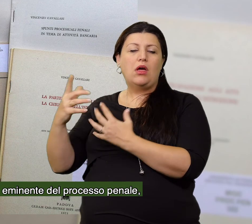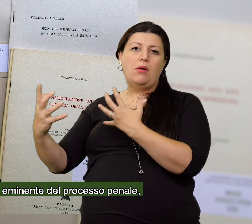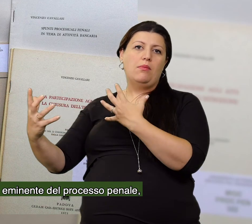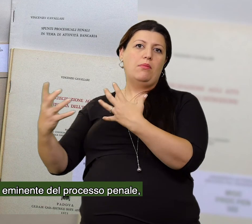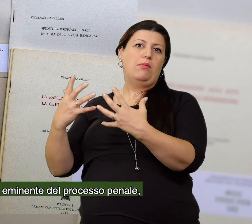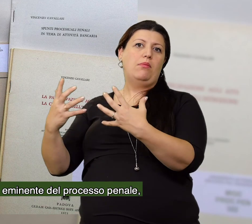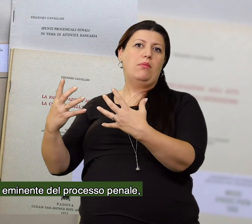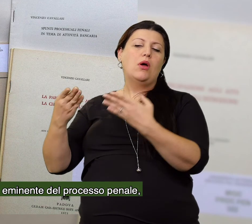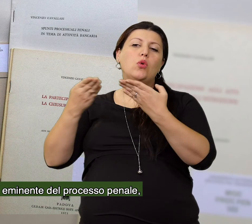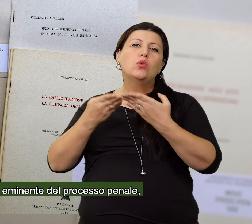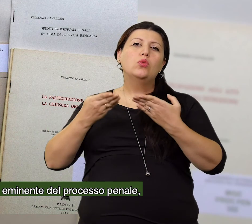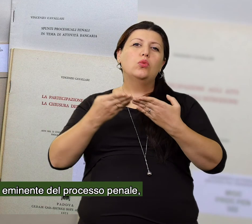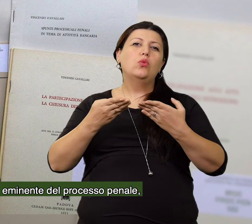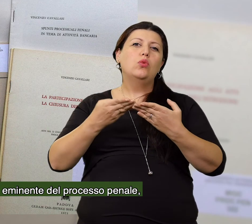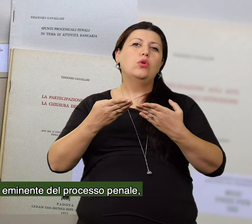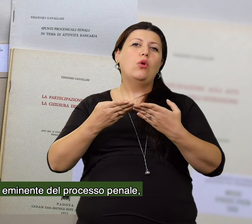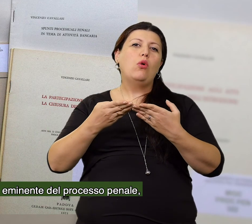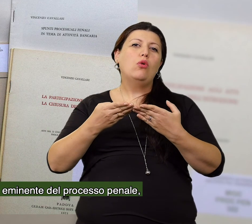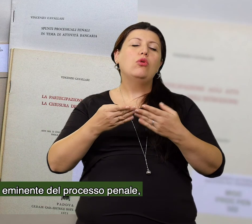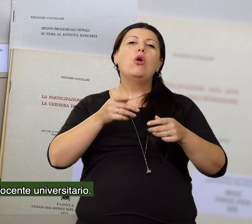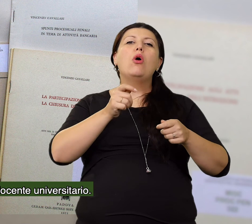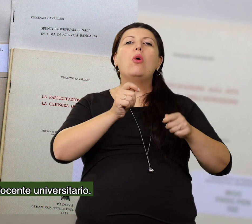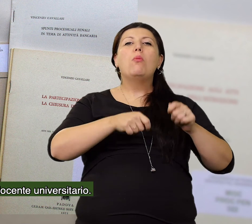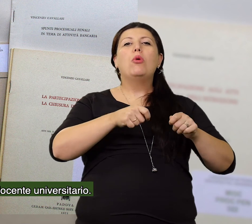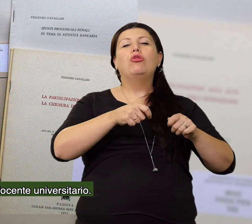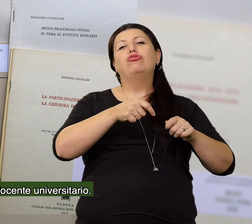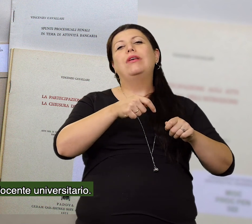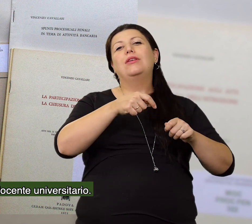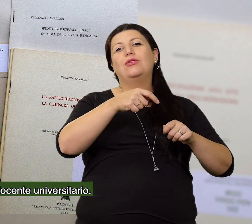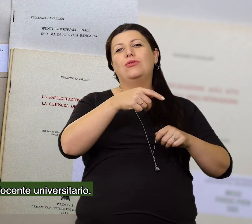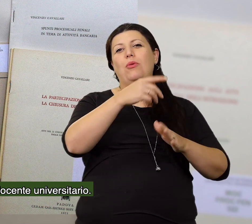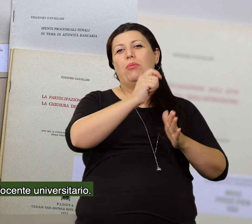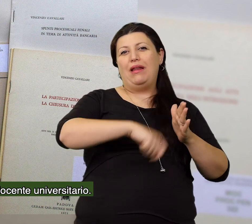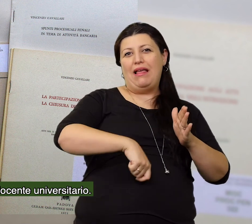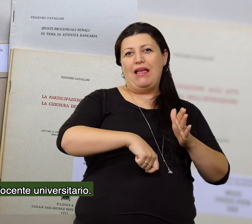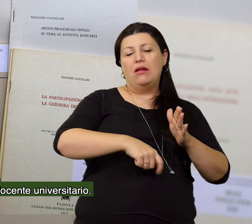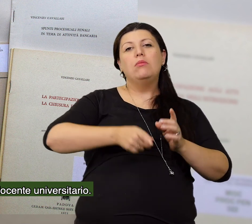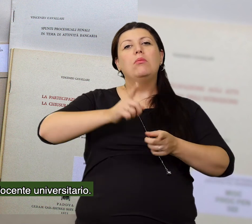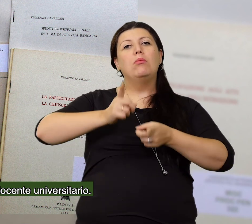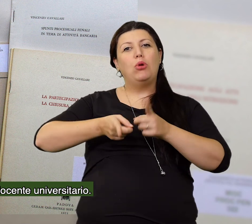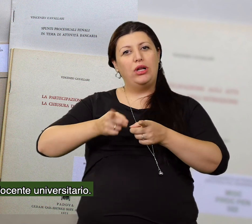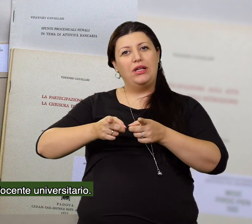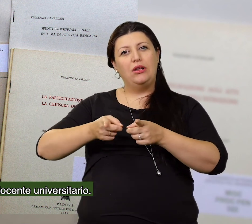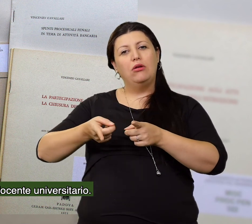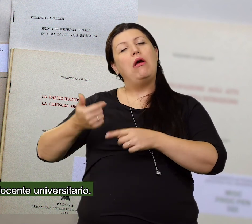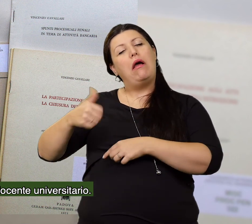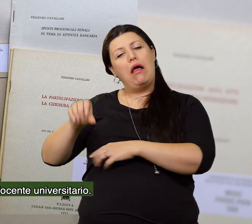studioso eminente del processo penale, di politico e di docente universitario.